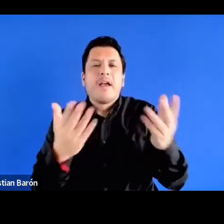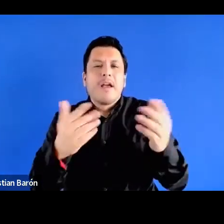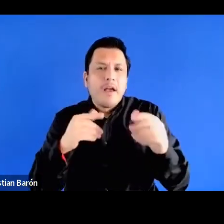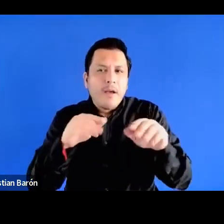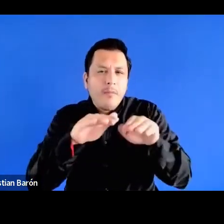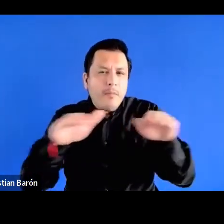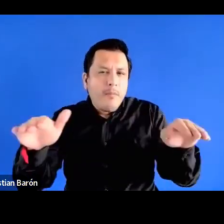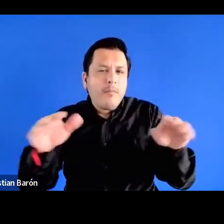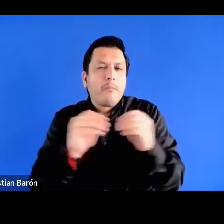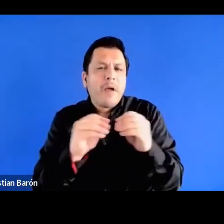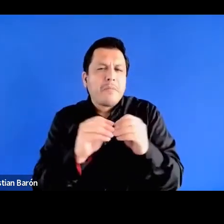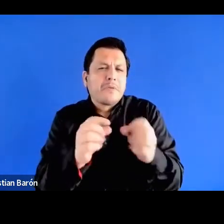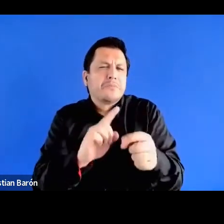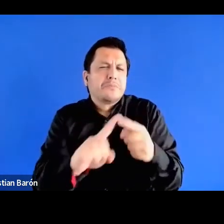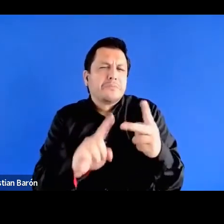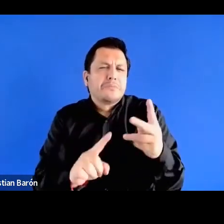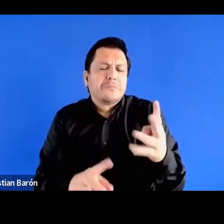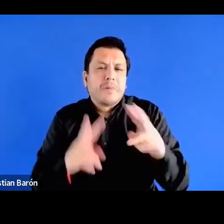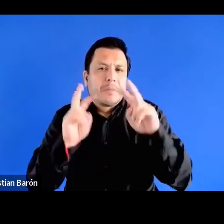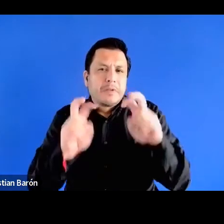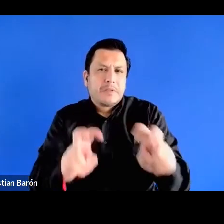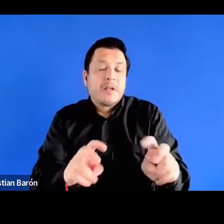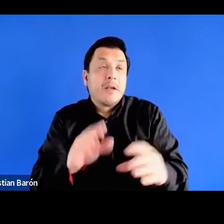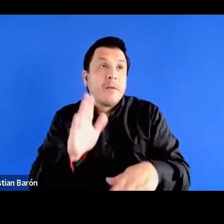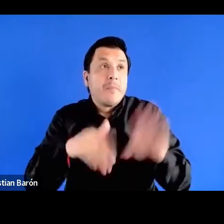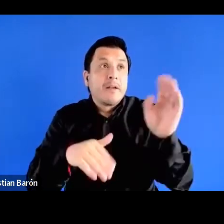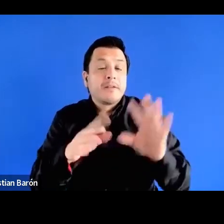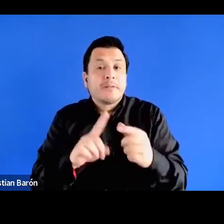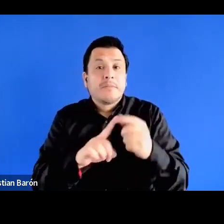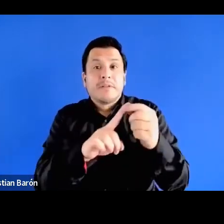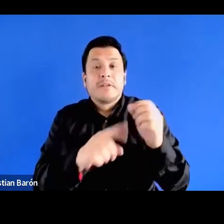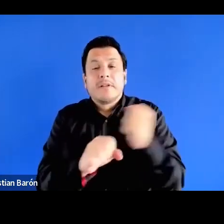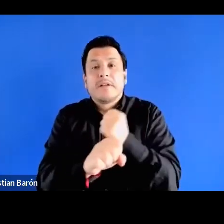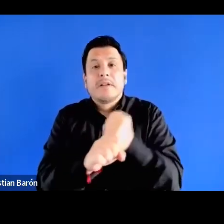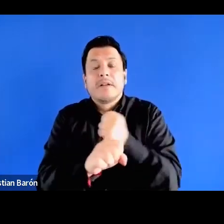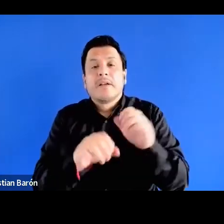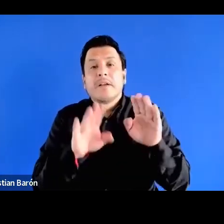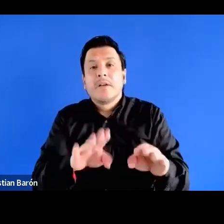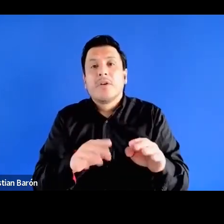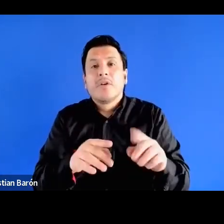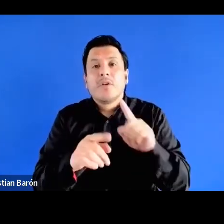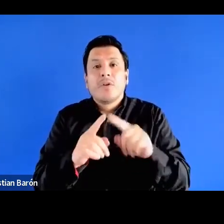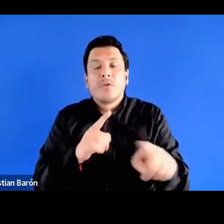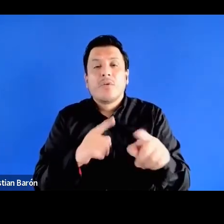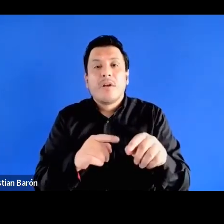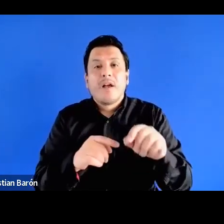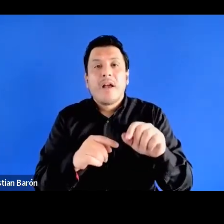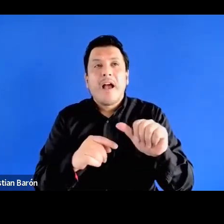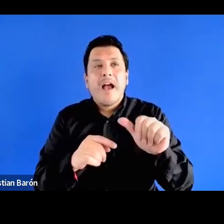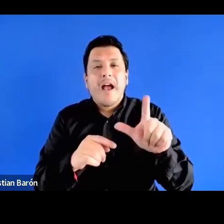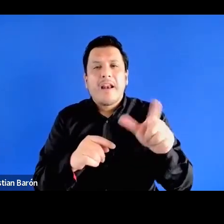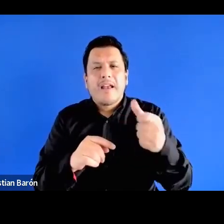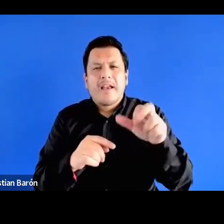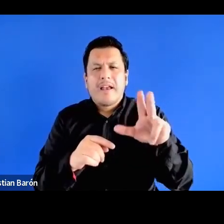horizonte muchas investigaciones especialmente el trabajo de Ángela Figueiredo que